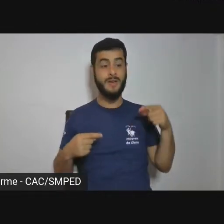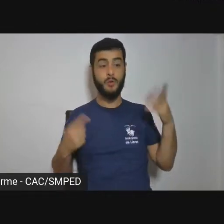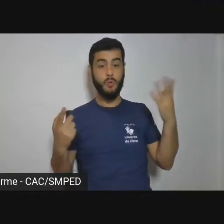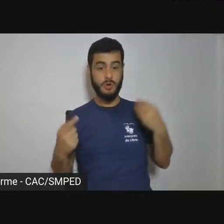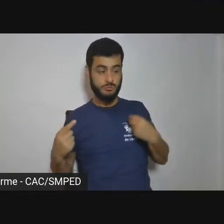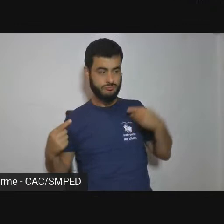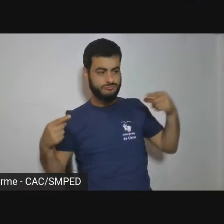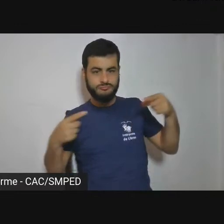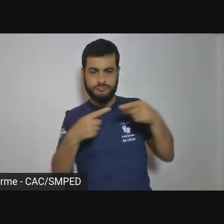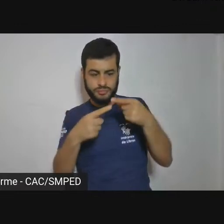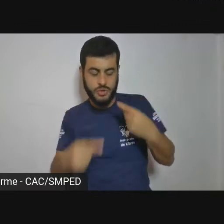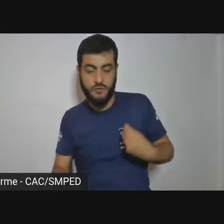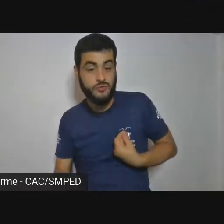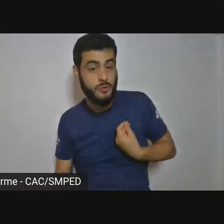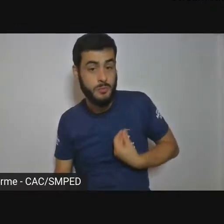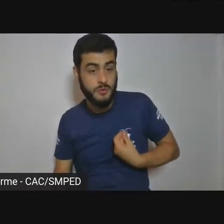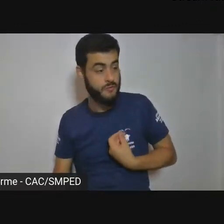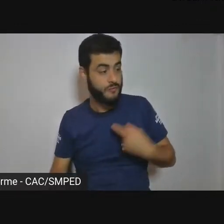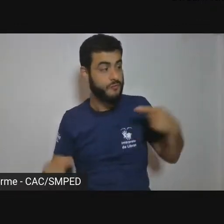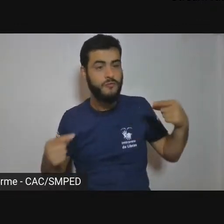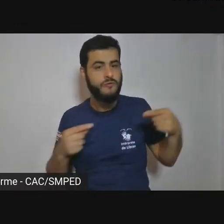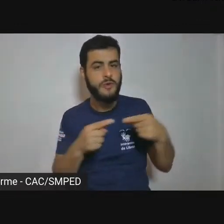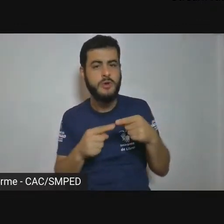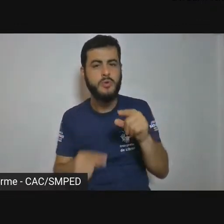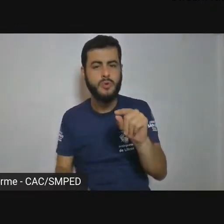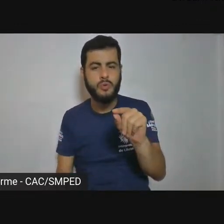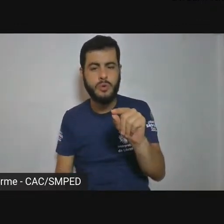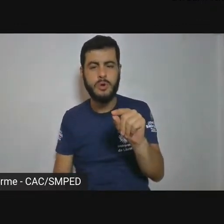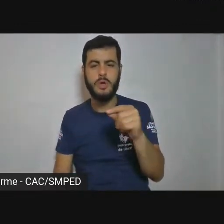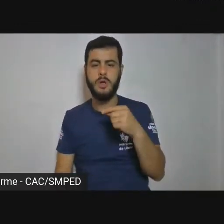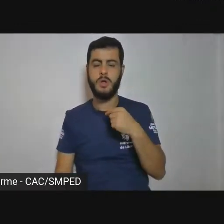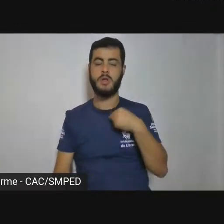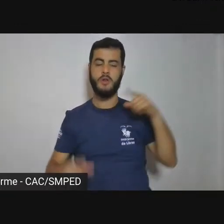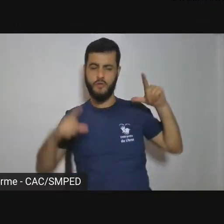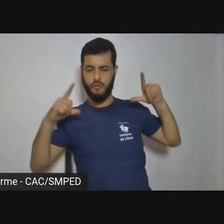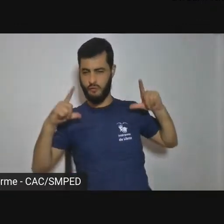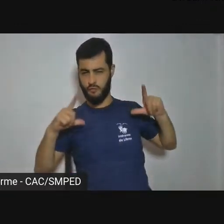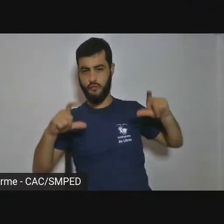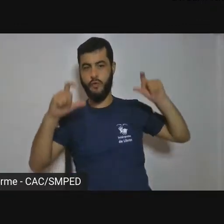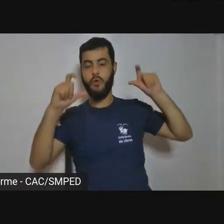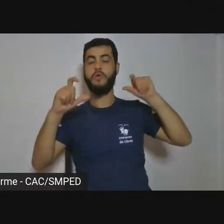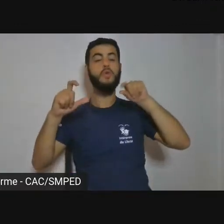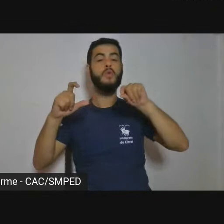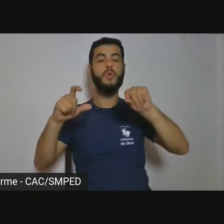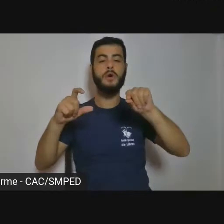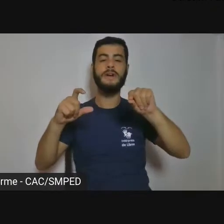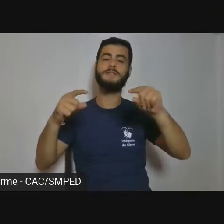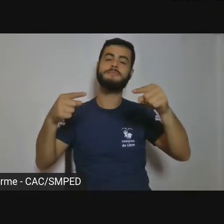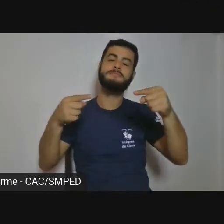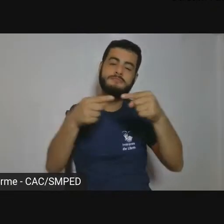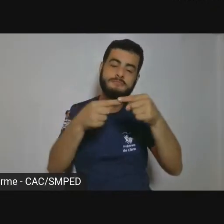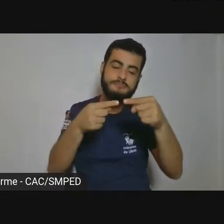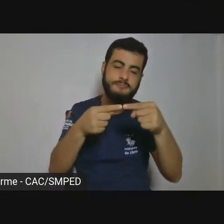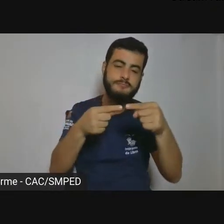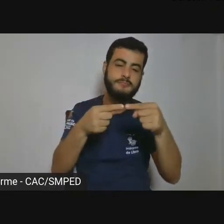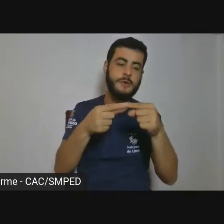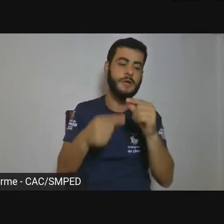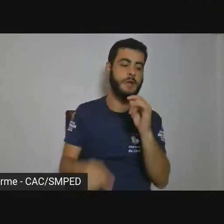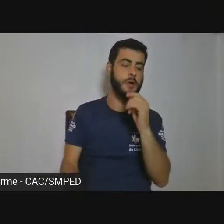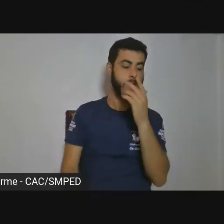que é essa sobrevivência que ele está fotografando. O valor, diria que teria um valor